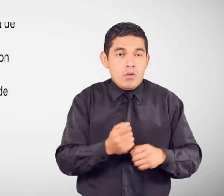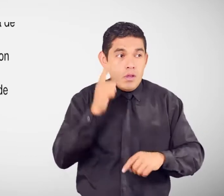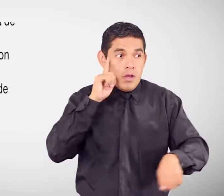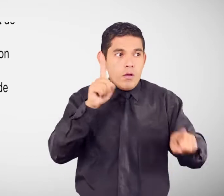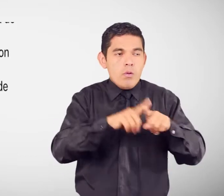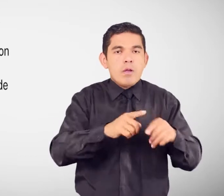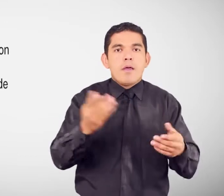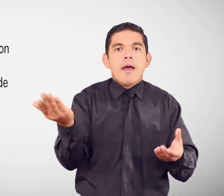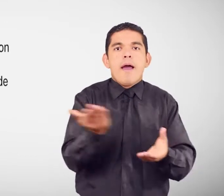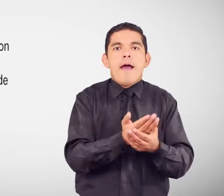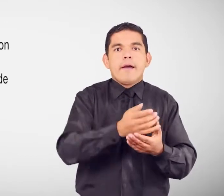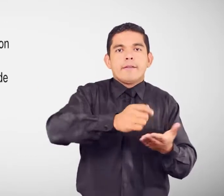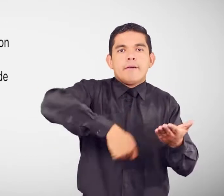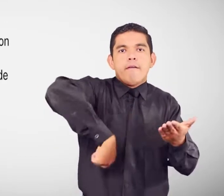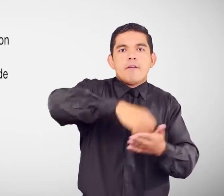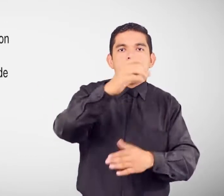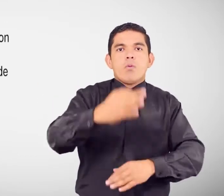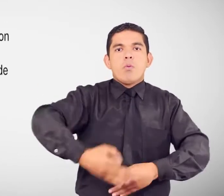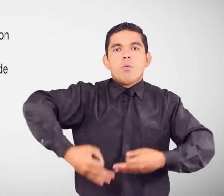mediación Y cúmplela